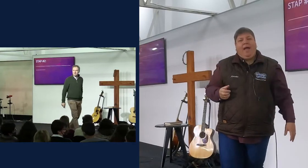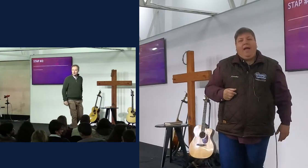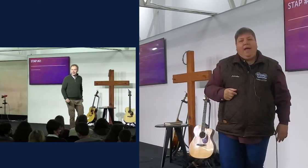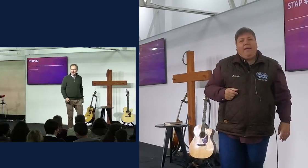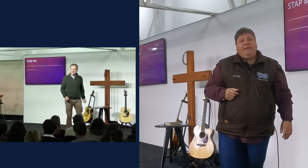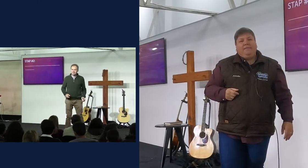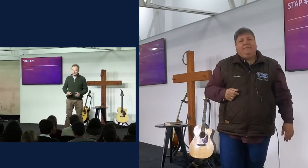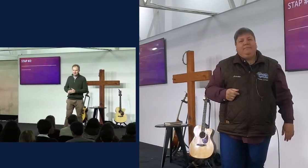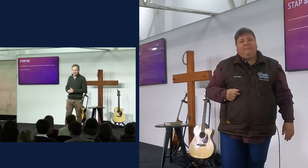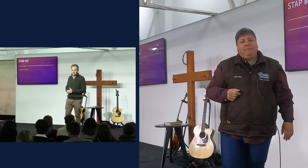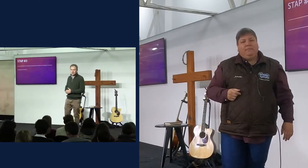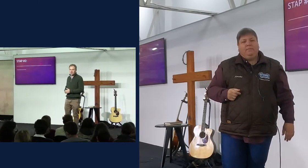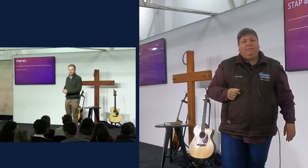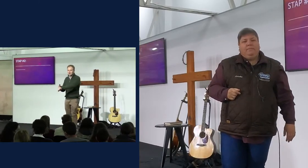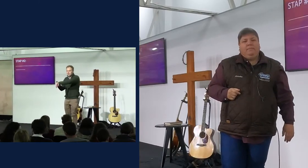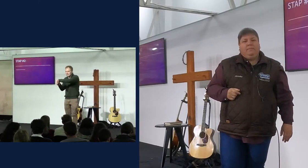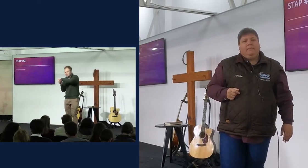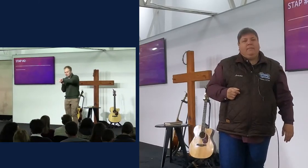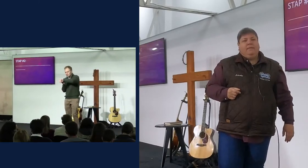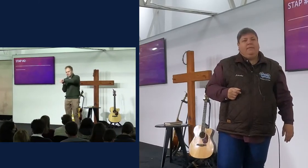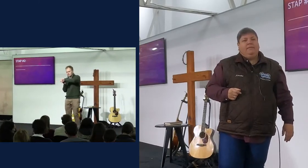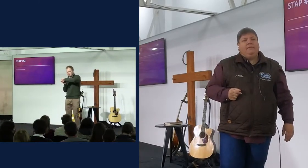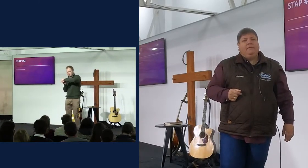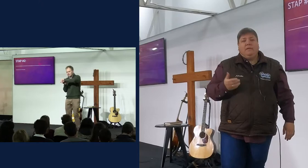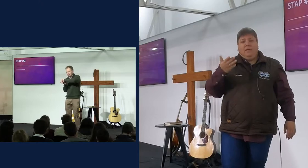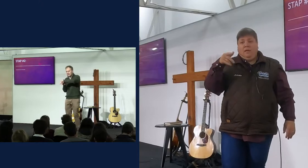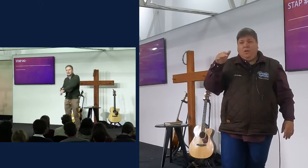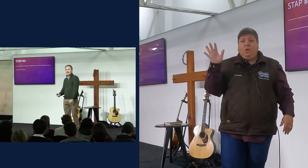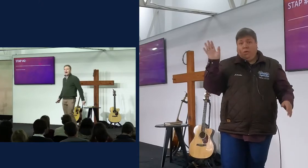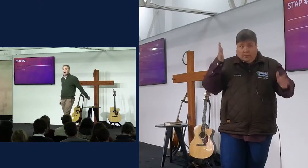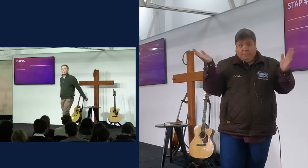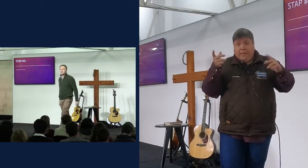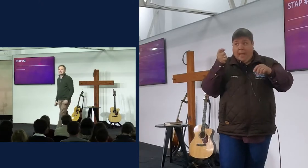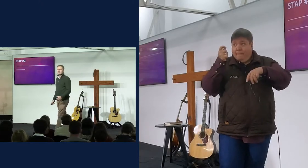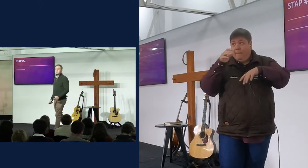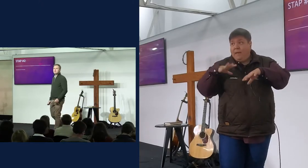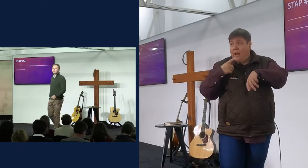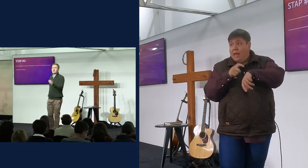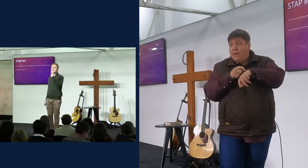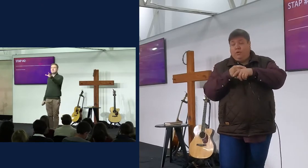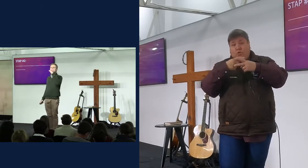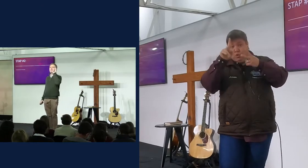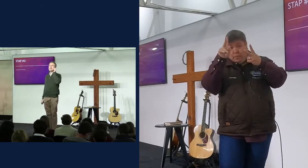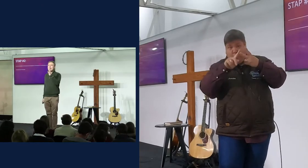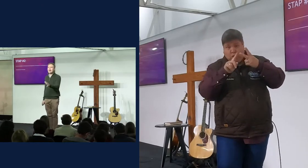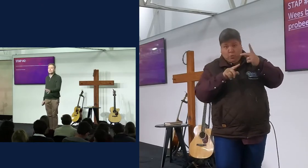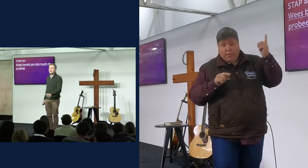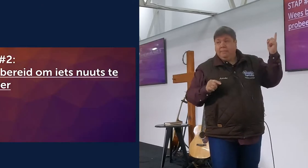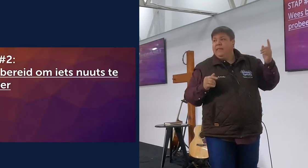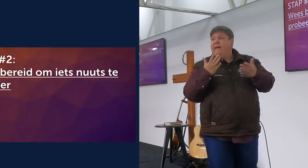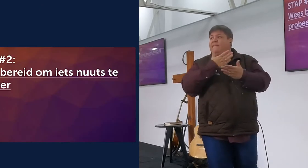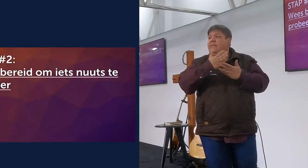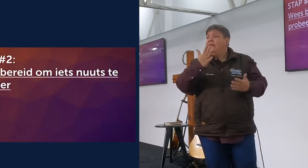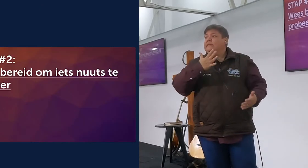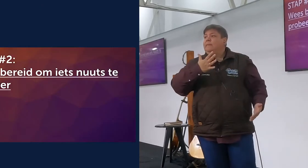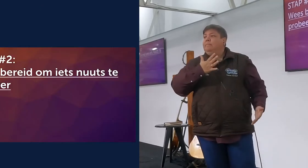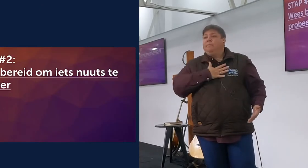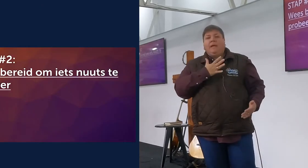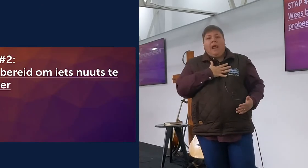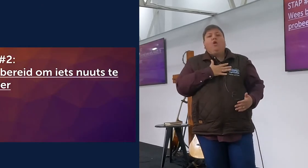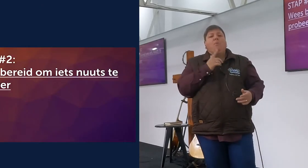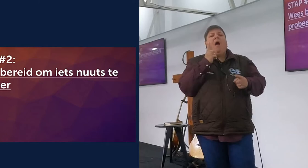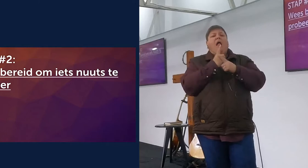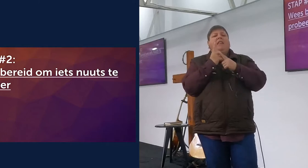stap nummer 2, stap nummer 2, en ons moet nou klaar maak, want jy wil vadersdag eet gaan eet, stap nummer 2, wees bereid om iets niets te